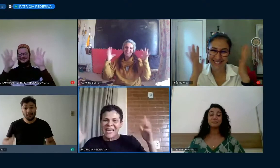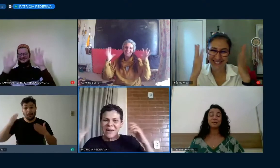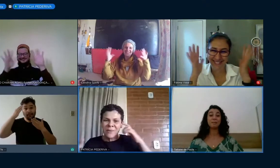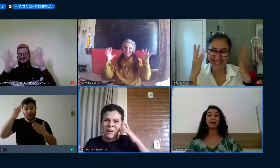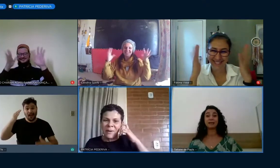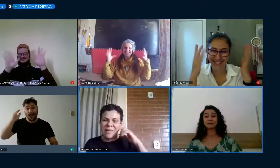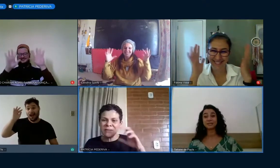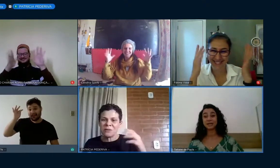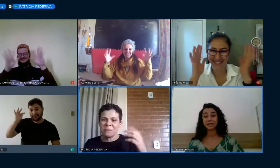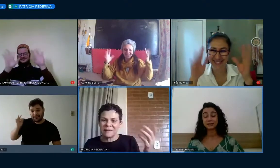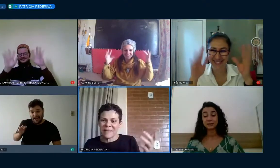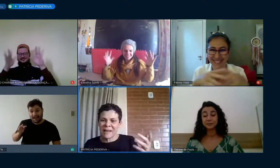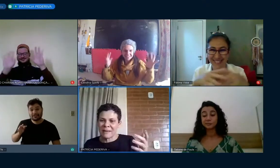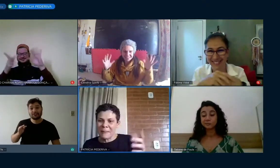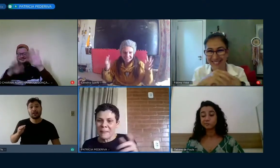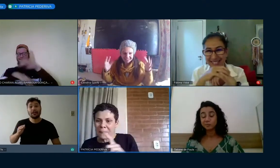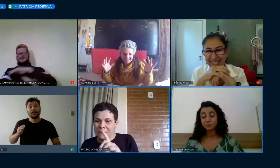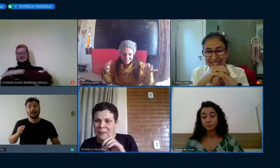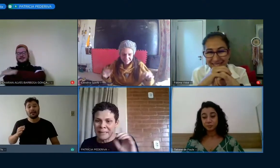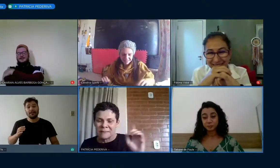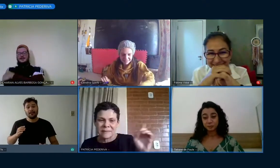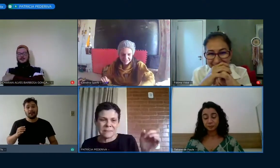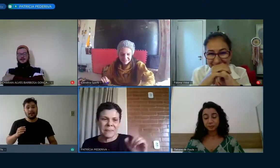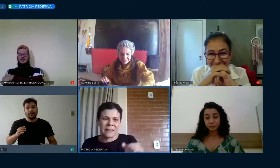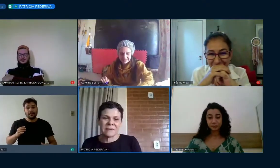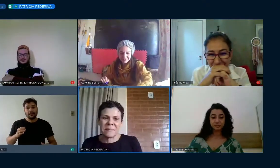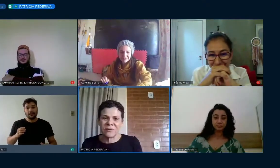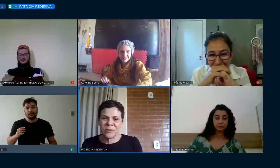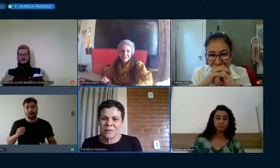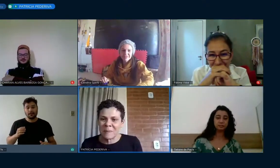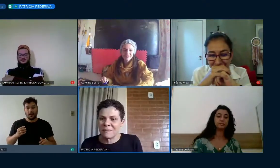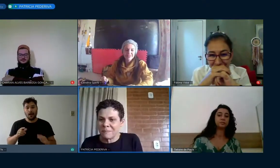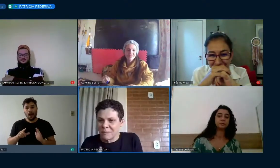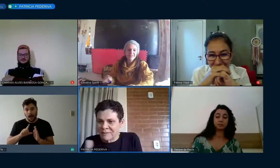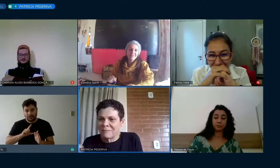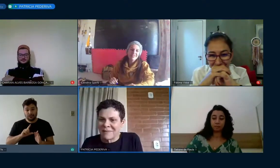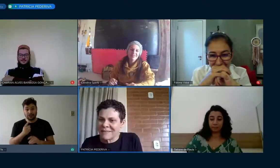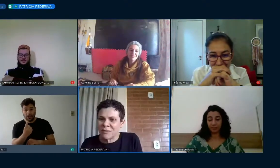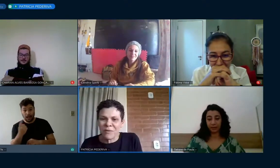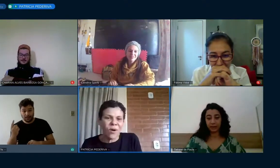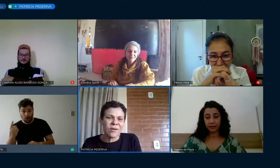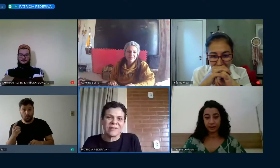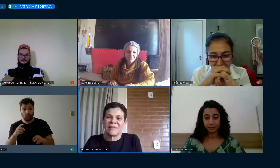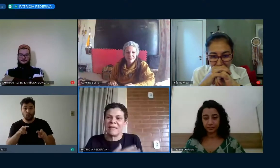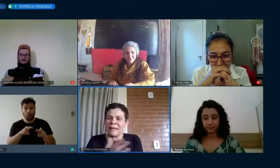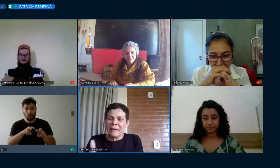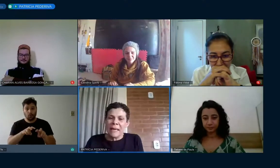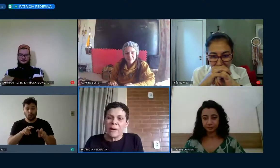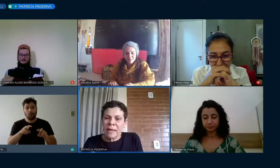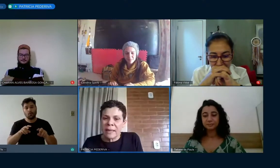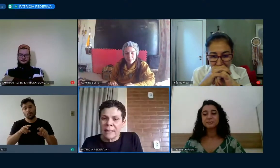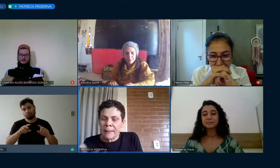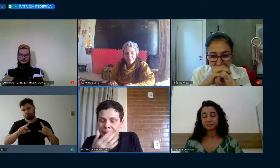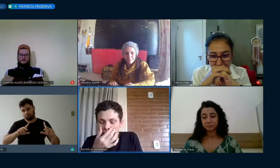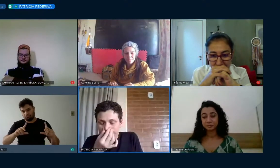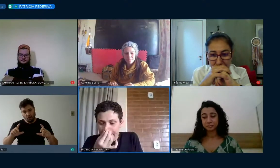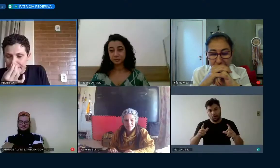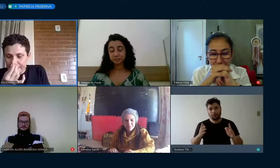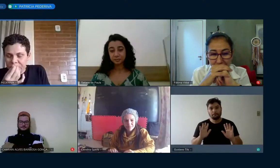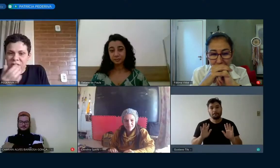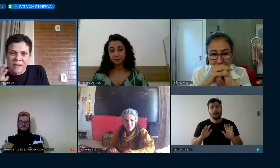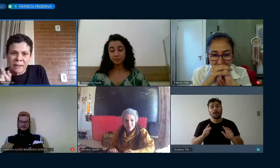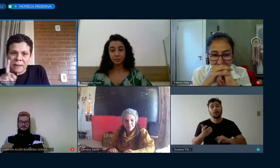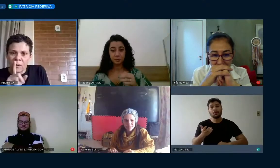eu antes de passar para as pessoas para você fazer as fotos eu queria